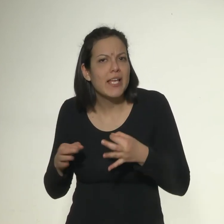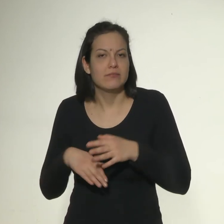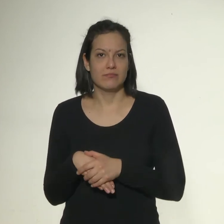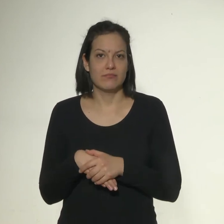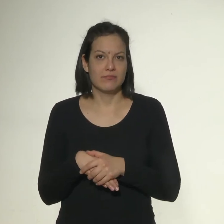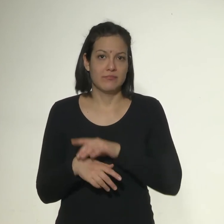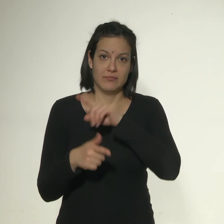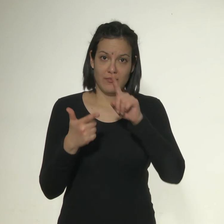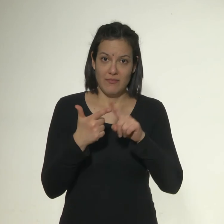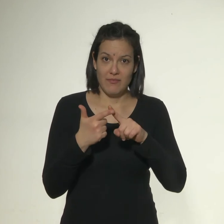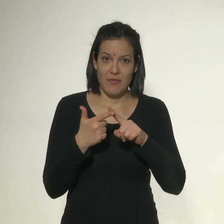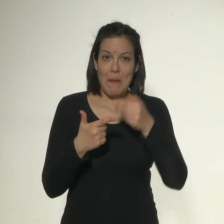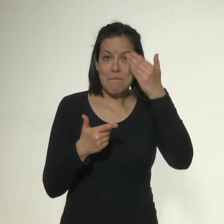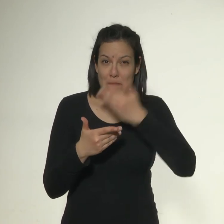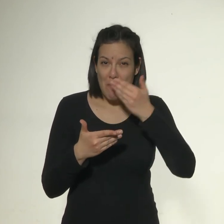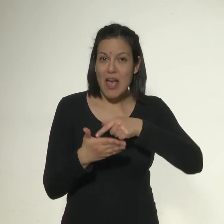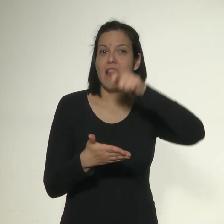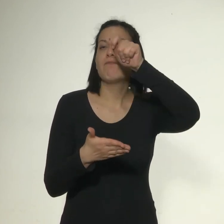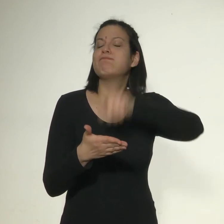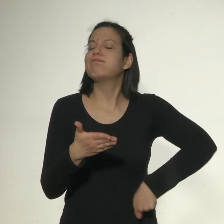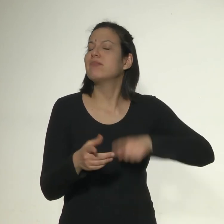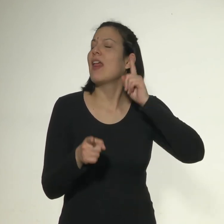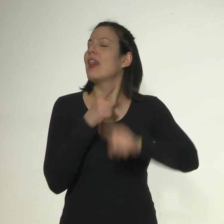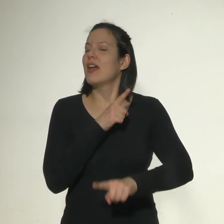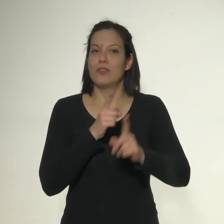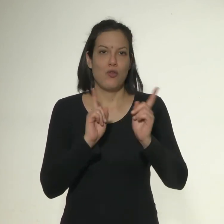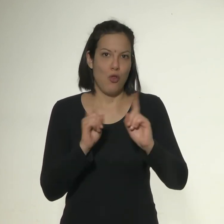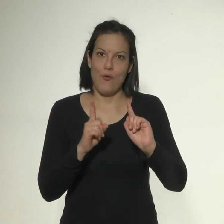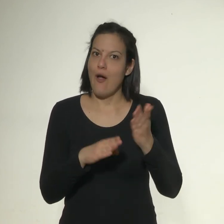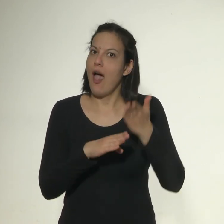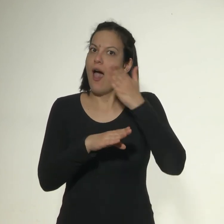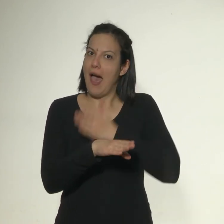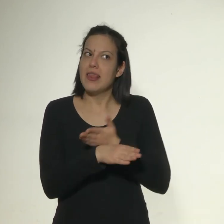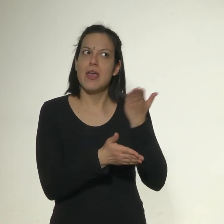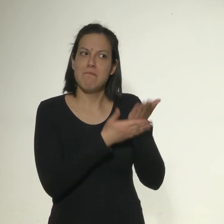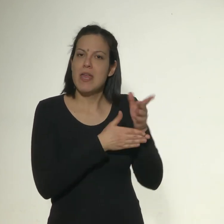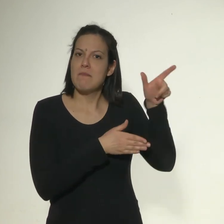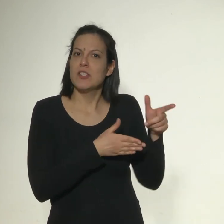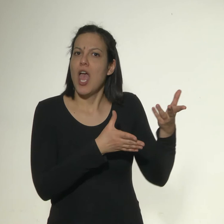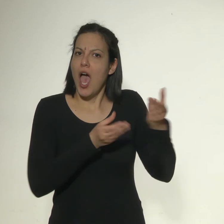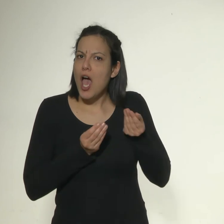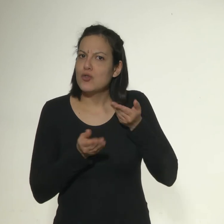Nunca firmen papeles si no tienen alguien que los asesore al momento de tomar la oferta.